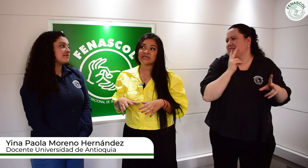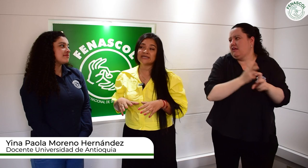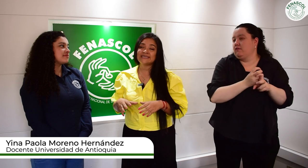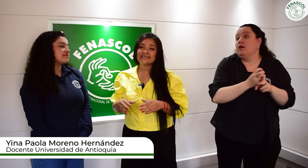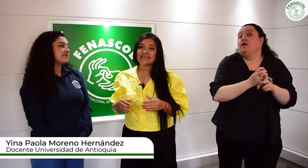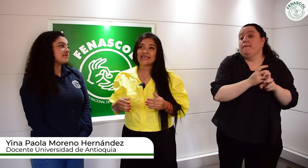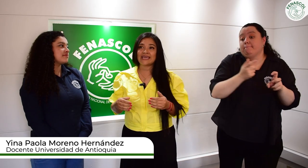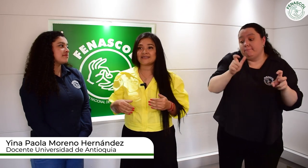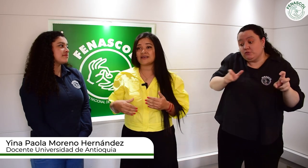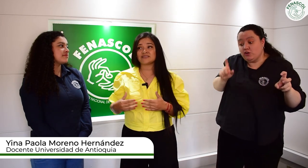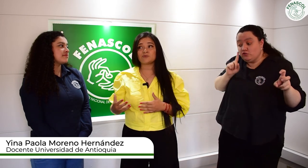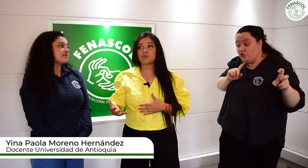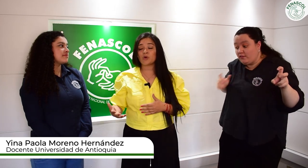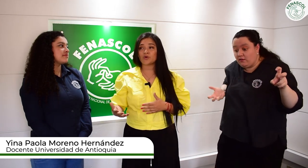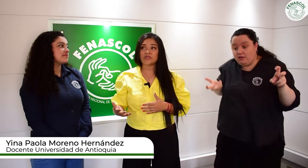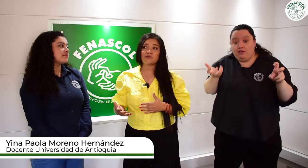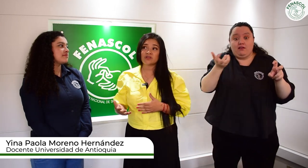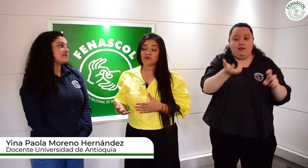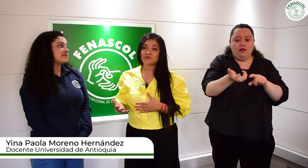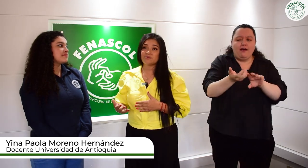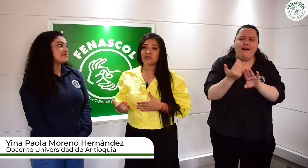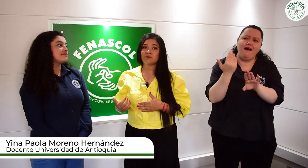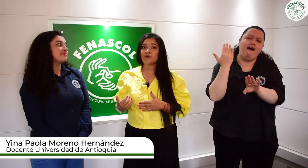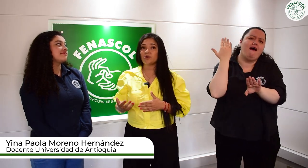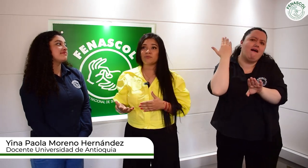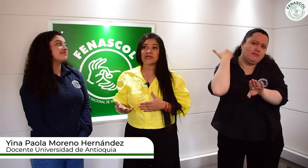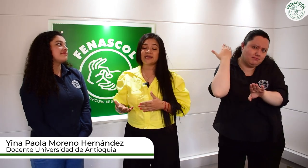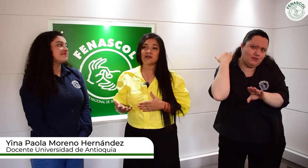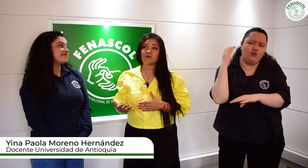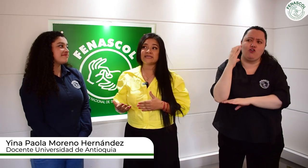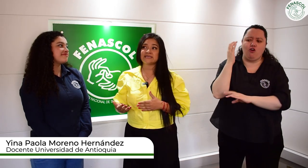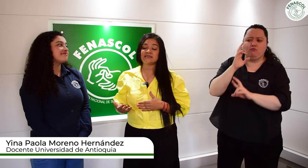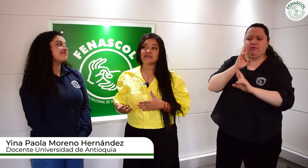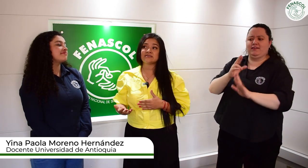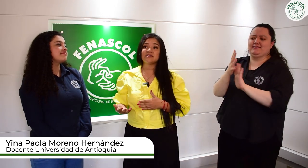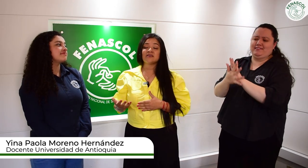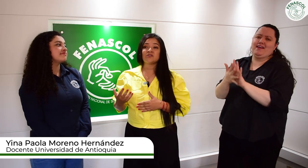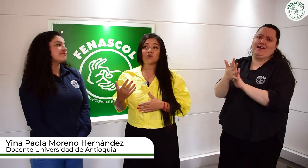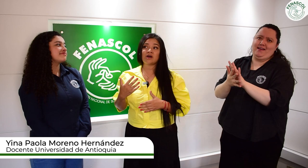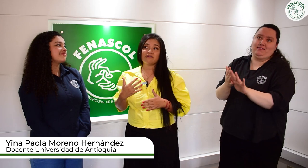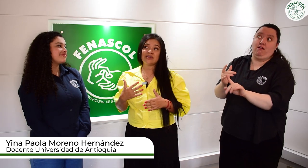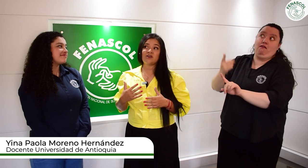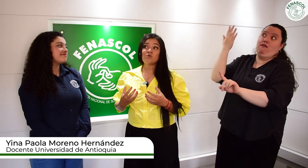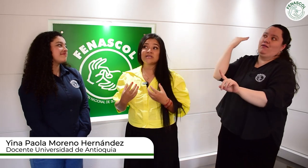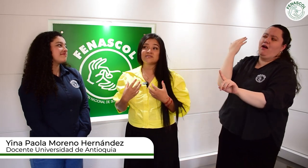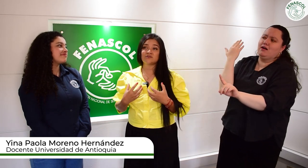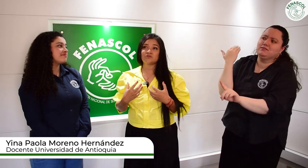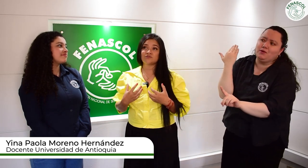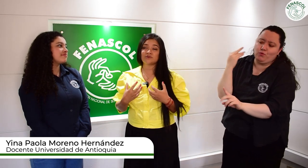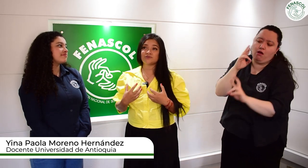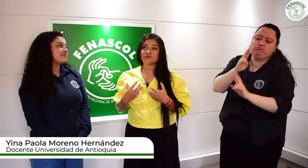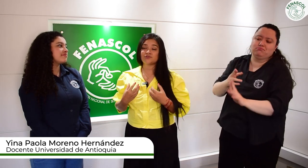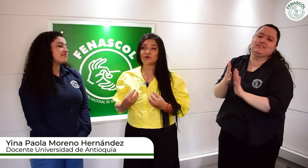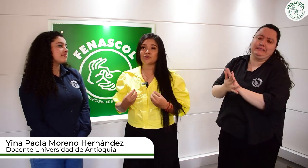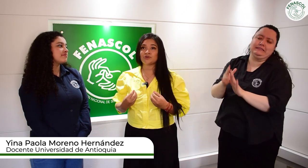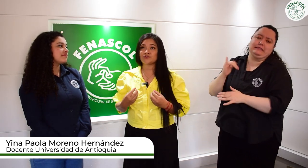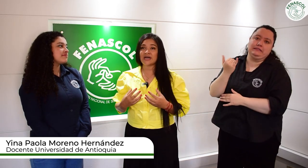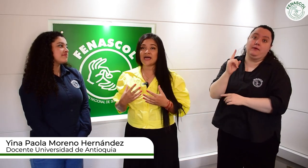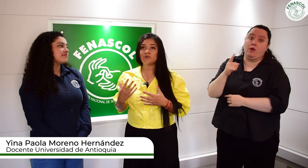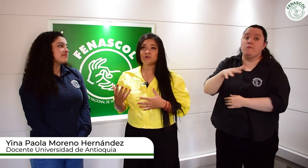que hasta hace muy poco tiene un reconocimiento en Colombia de la lengua de señas, todavía nuestros sordos adultos